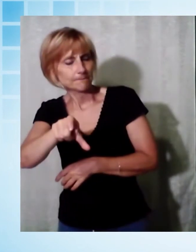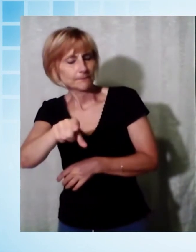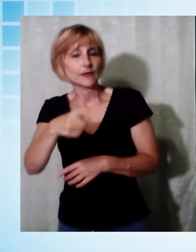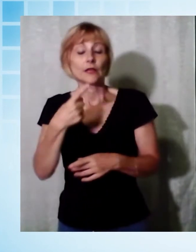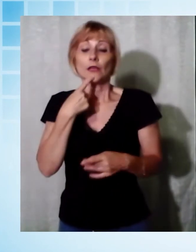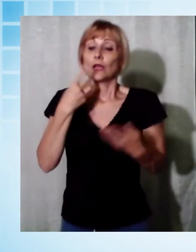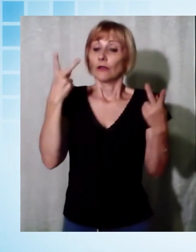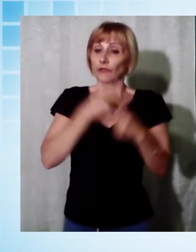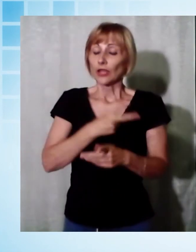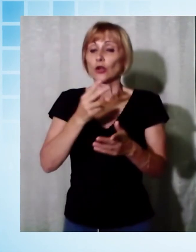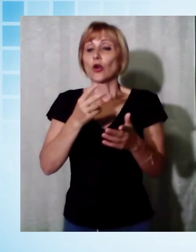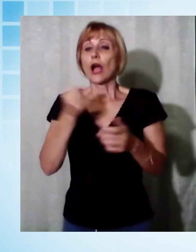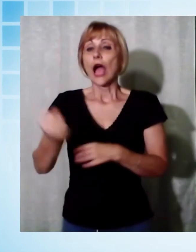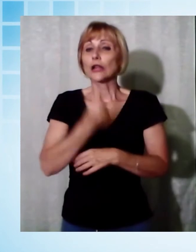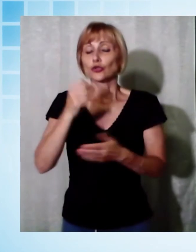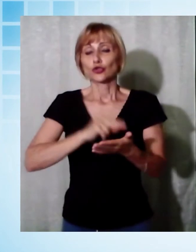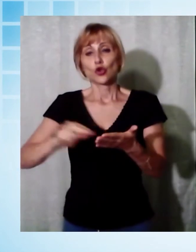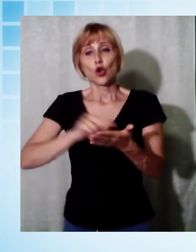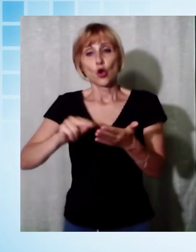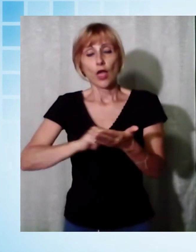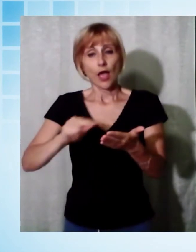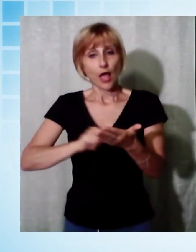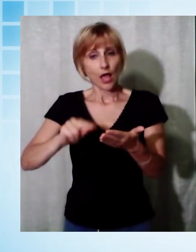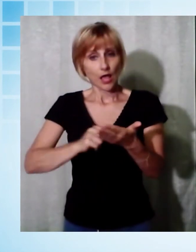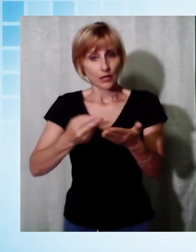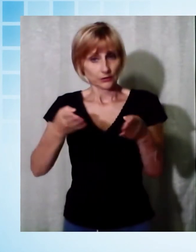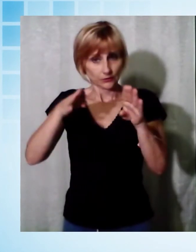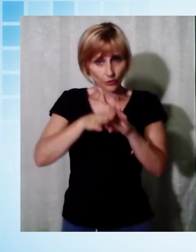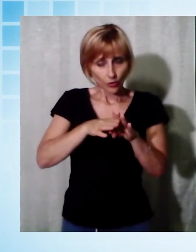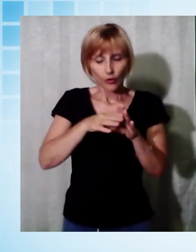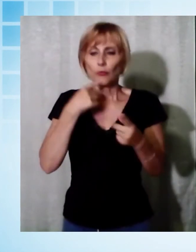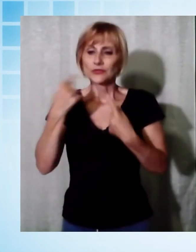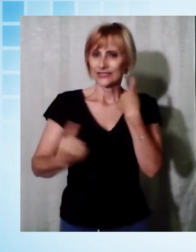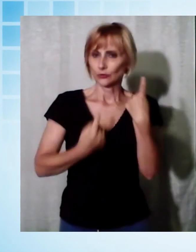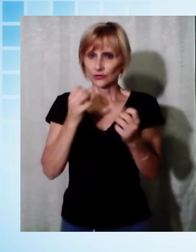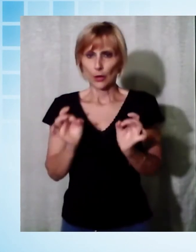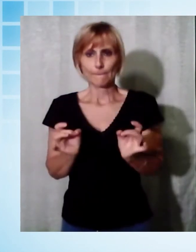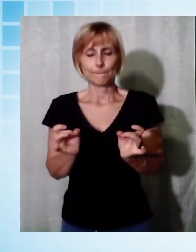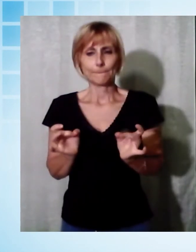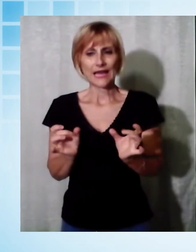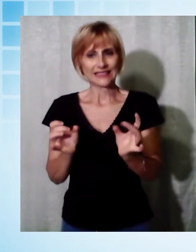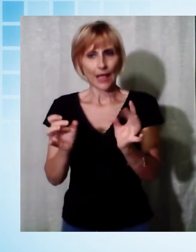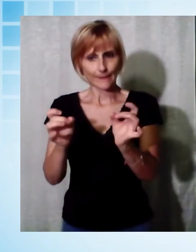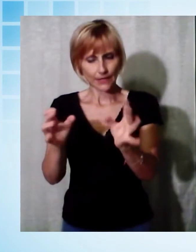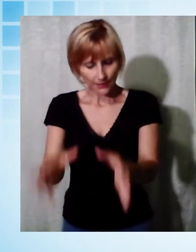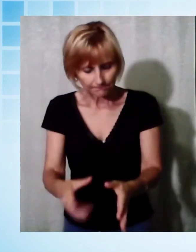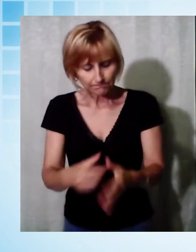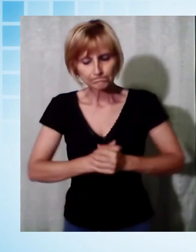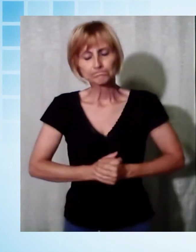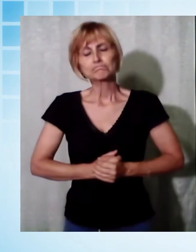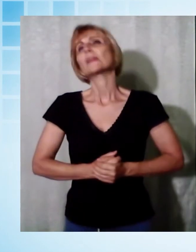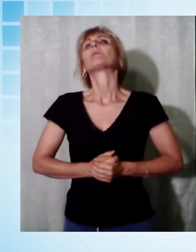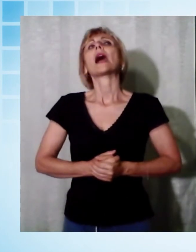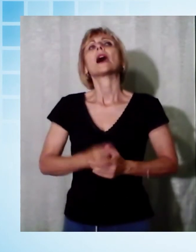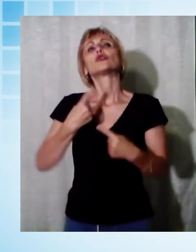da sola o quasi nelle inedite condizioni pandemiche. Ma se non si investe in conoscenze e sapere risorse